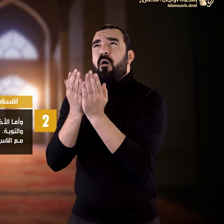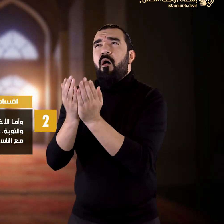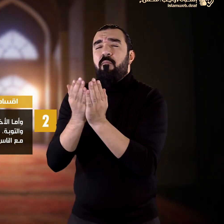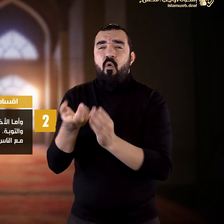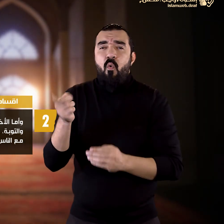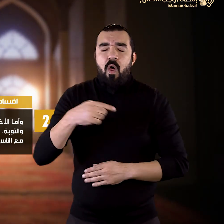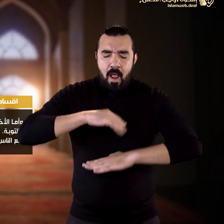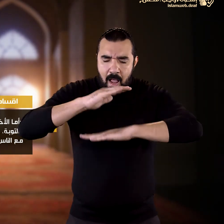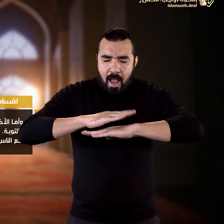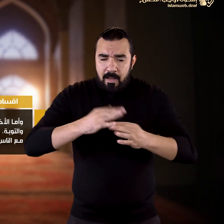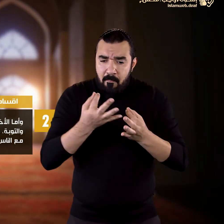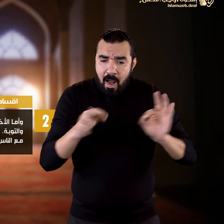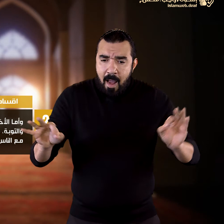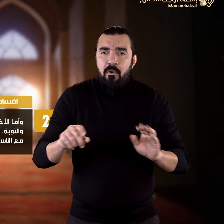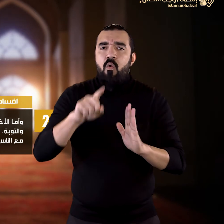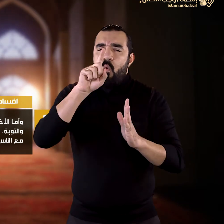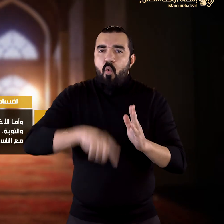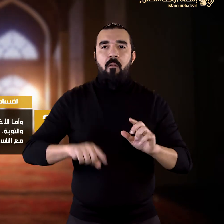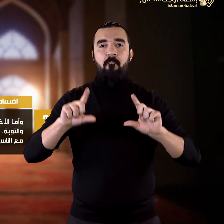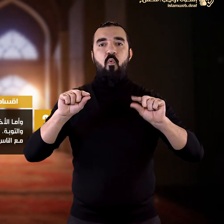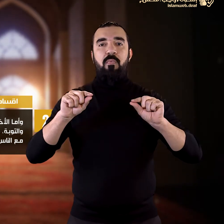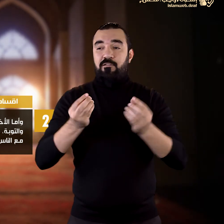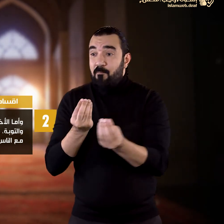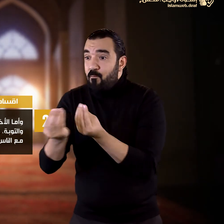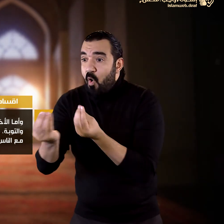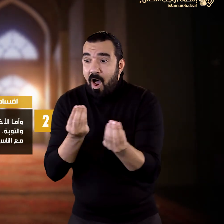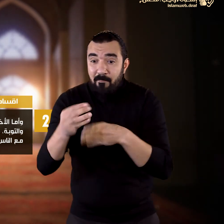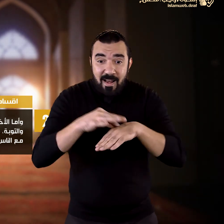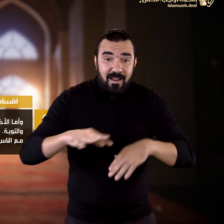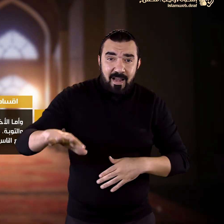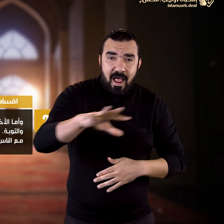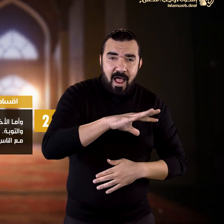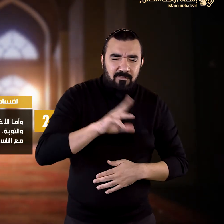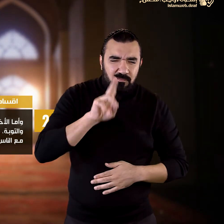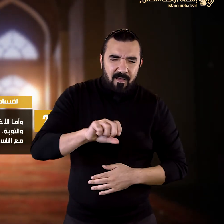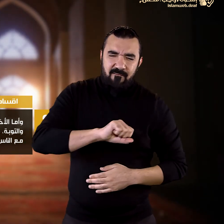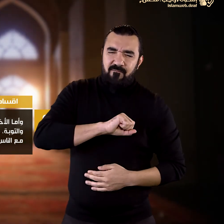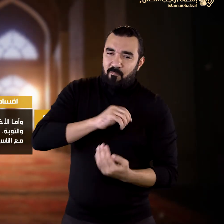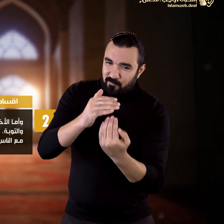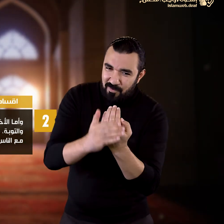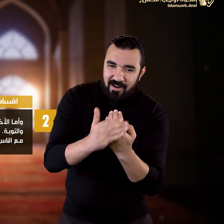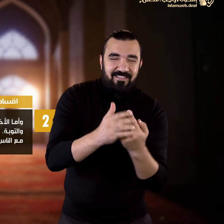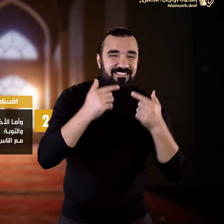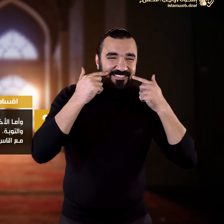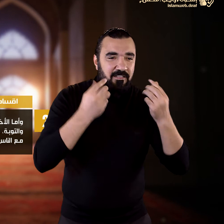والرجاء وحسن الخلق في التعامل مع الناس والشفقة